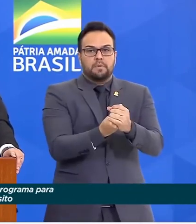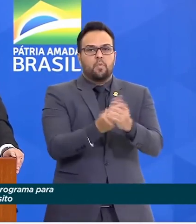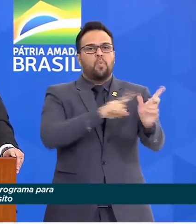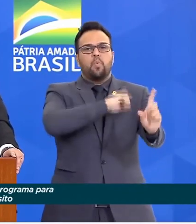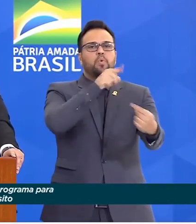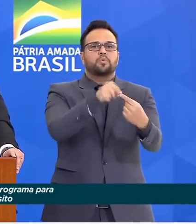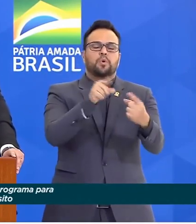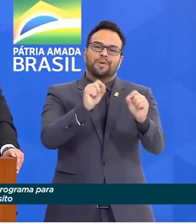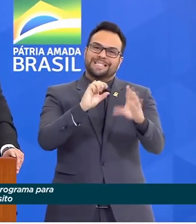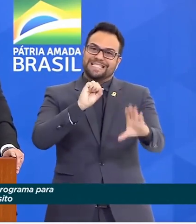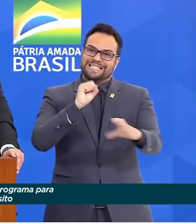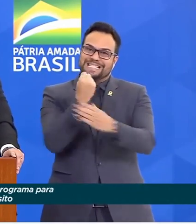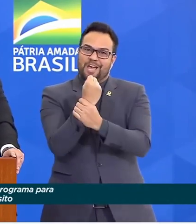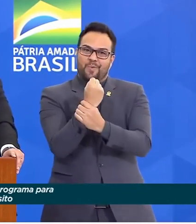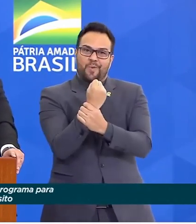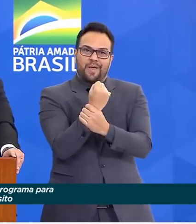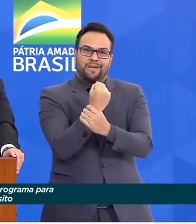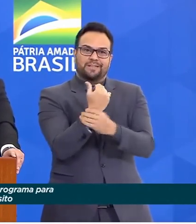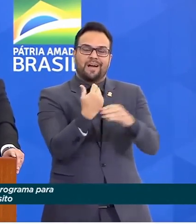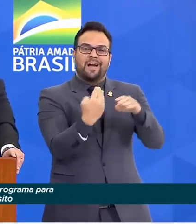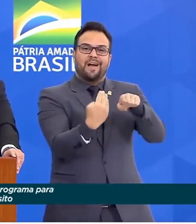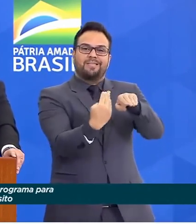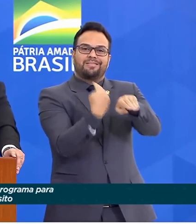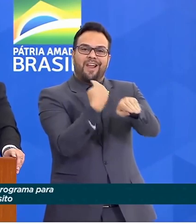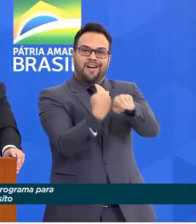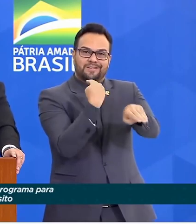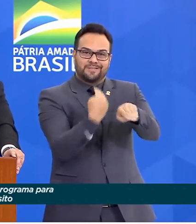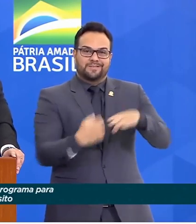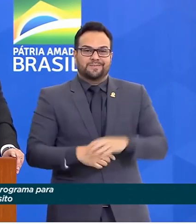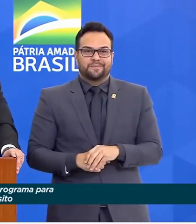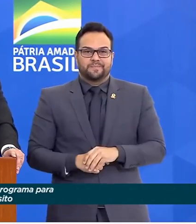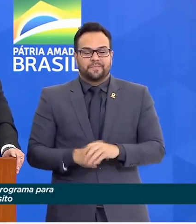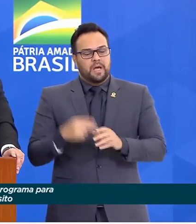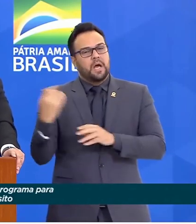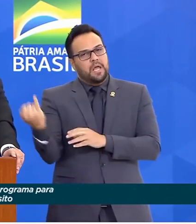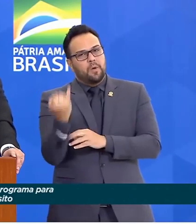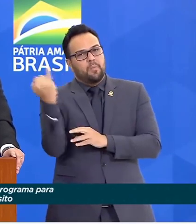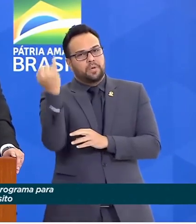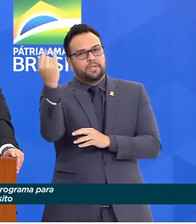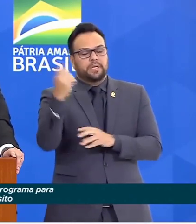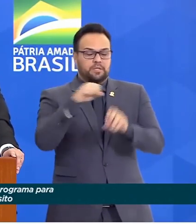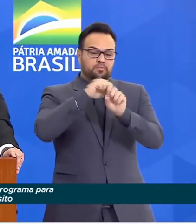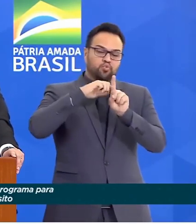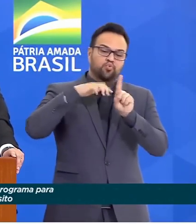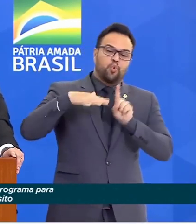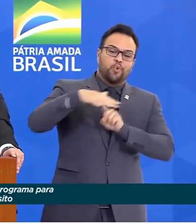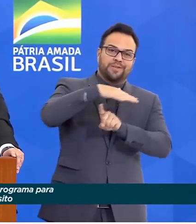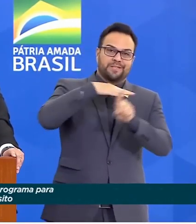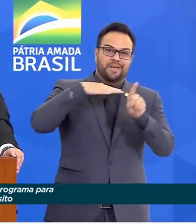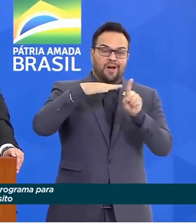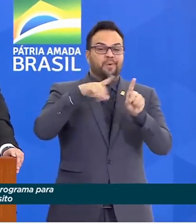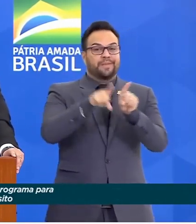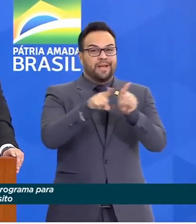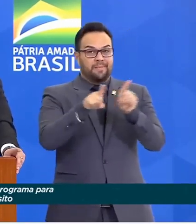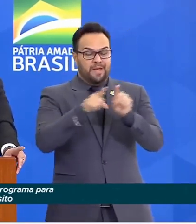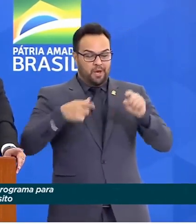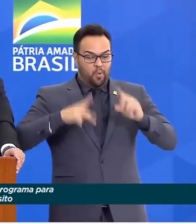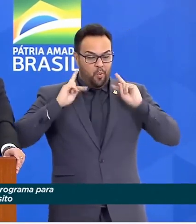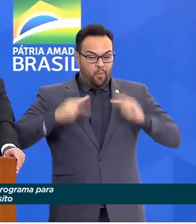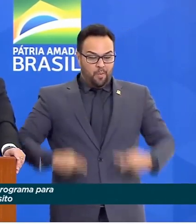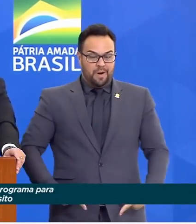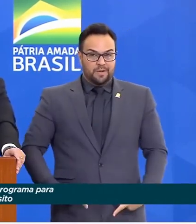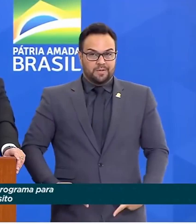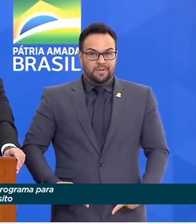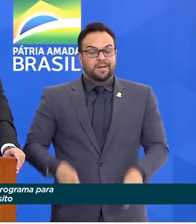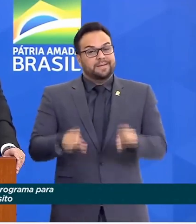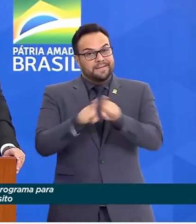no trânsito. Um tema tão importante, importante do ponto de vista social, do ponto de vista humano e também porque